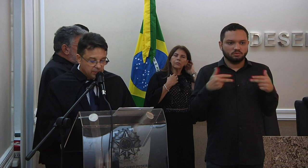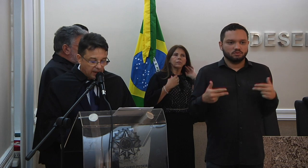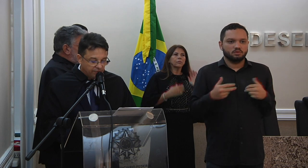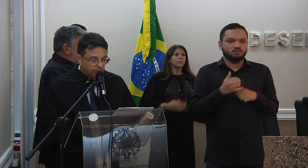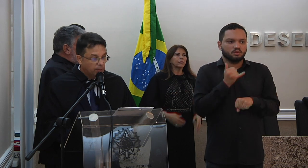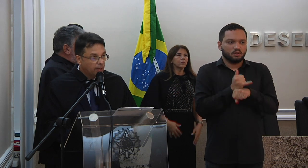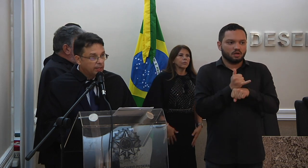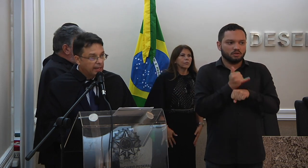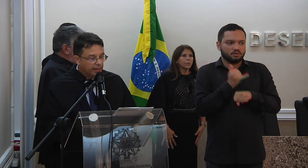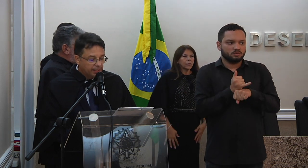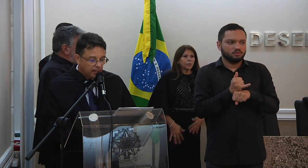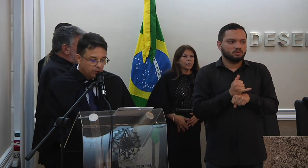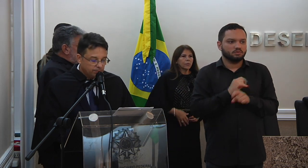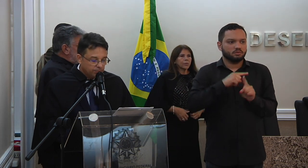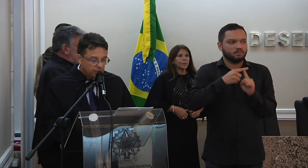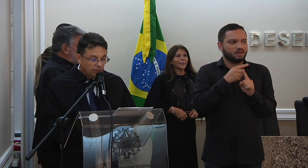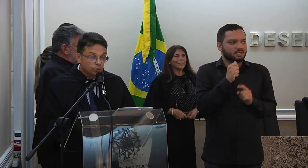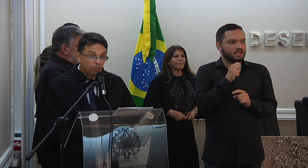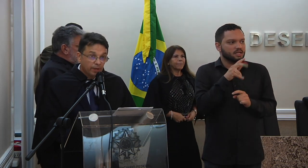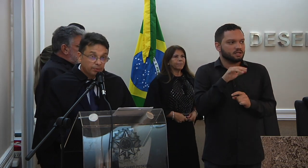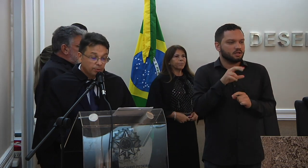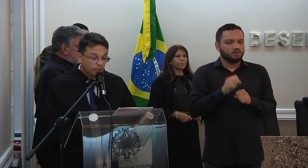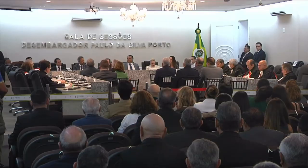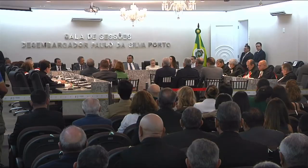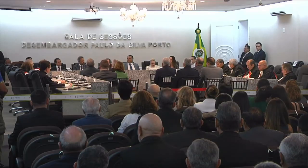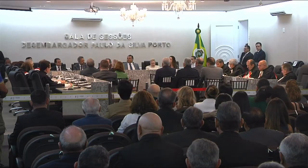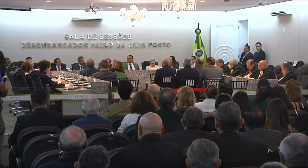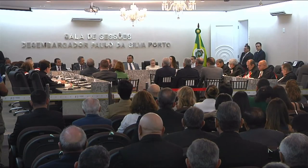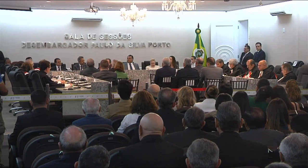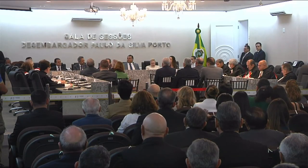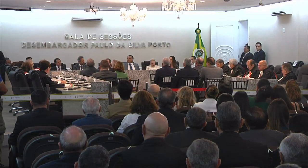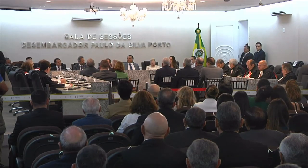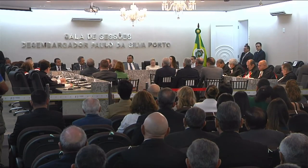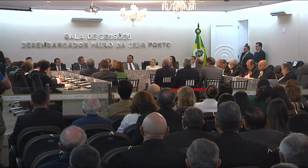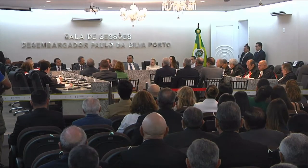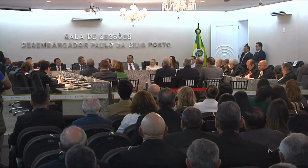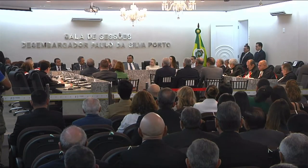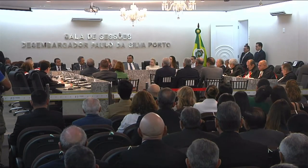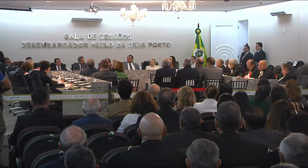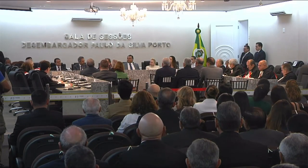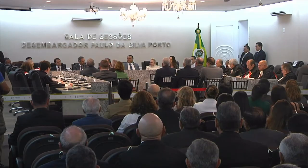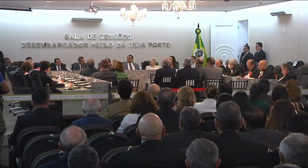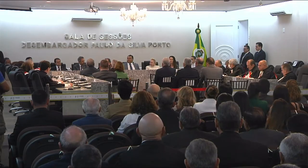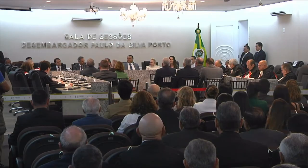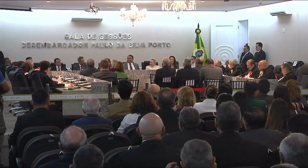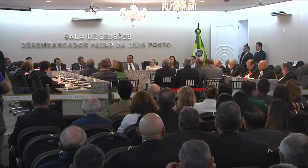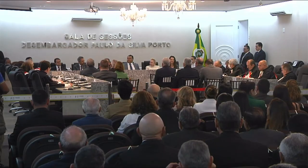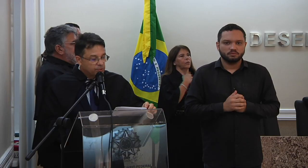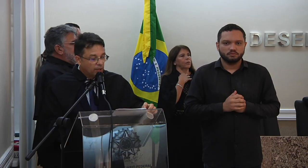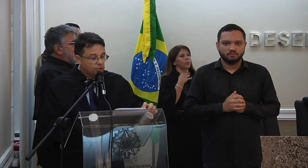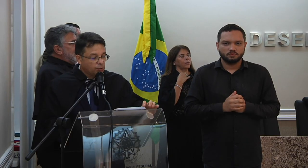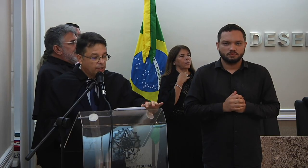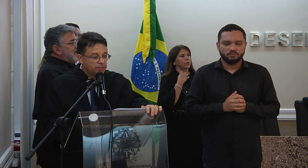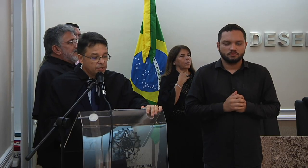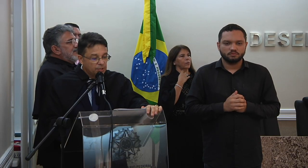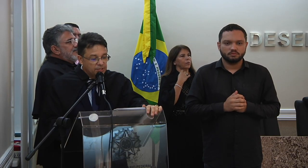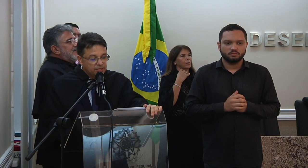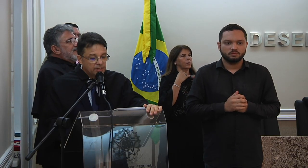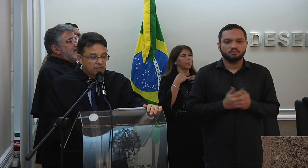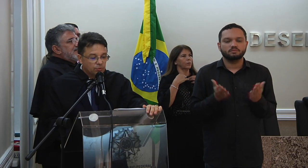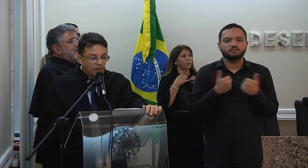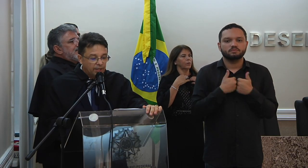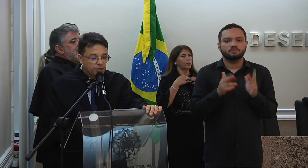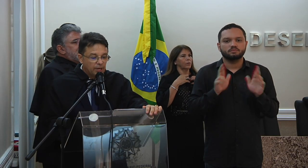aço inoxidável e acrílico. Estamos no pleno do Tribunal Regional do Trabalho da Sétima Região. Senhoras e senhores,